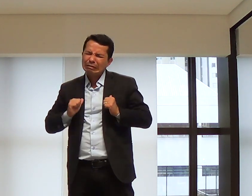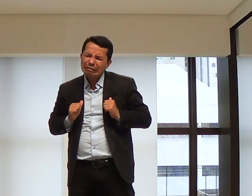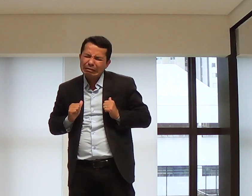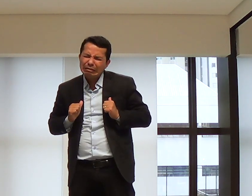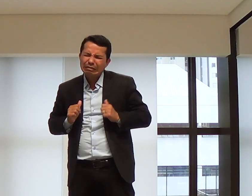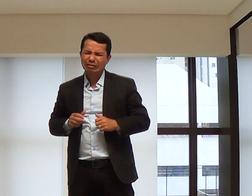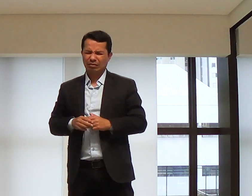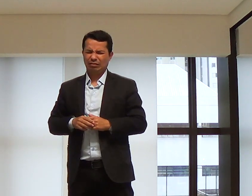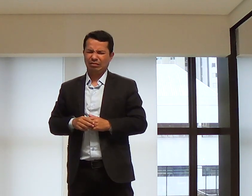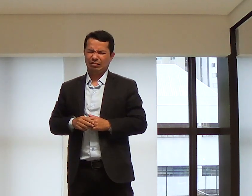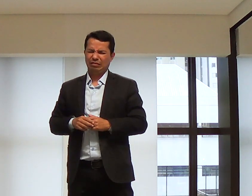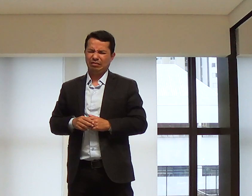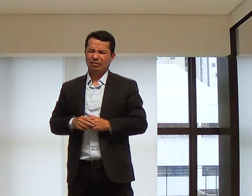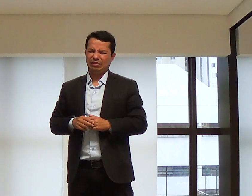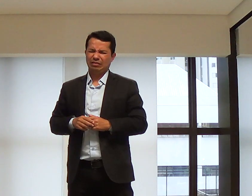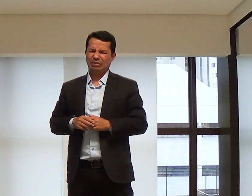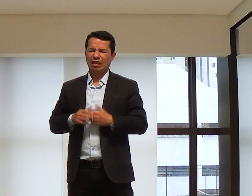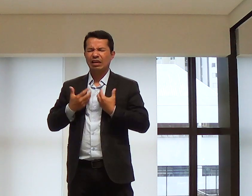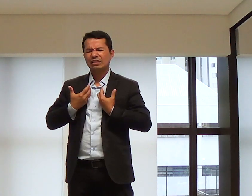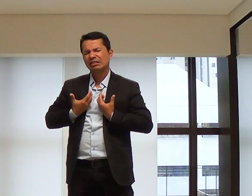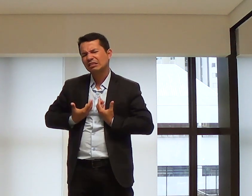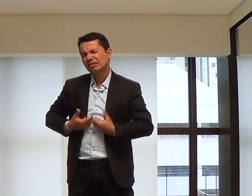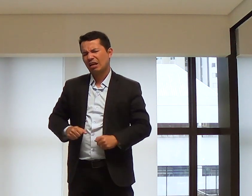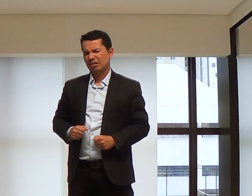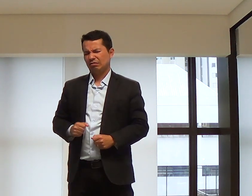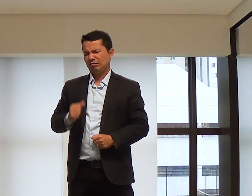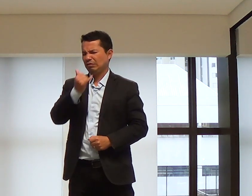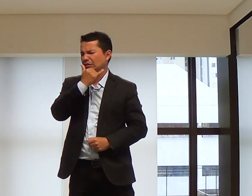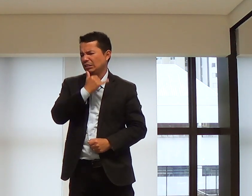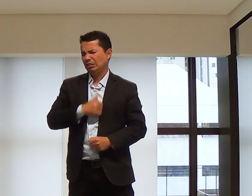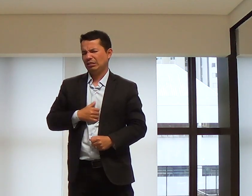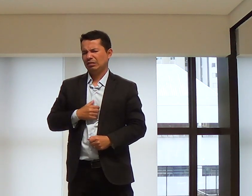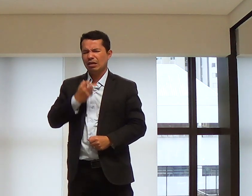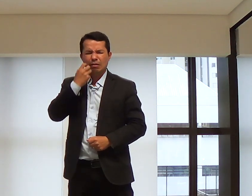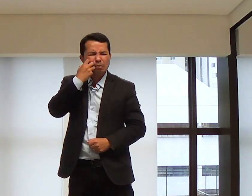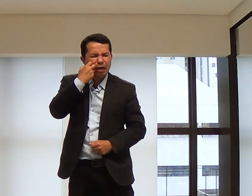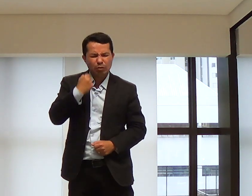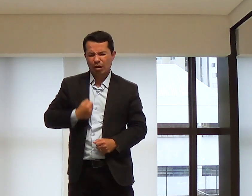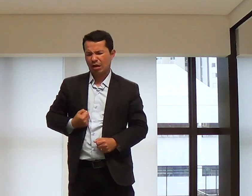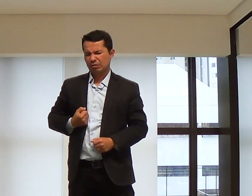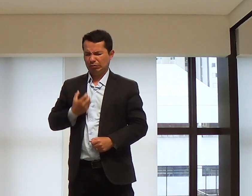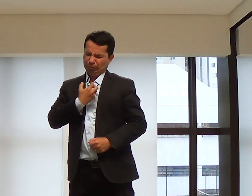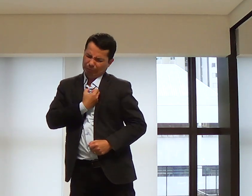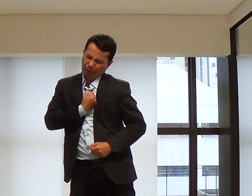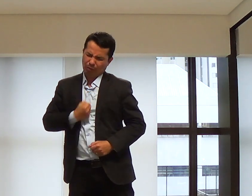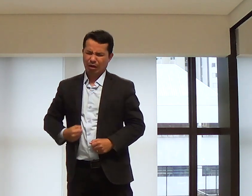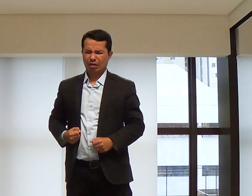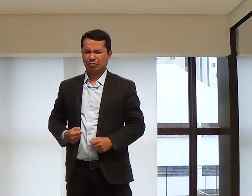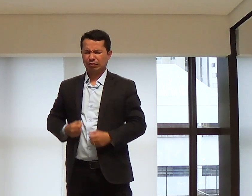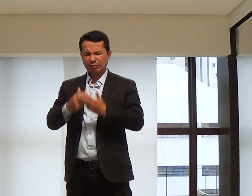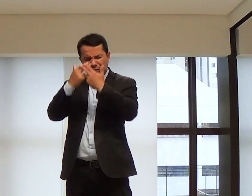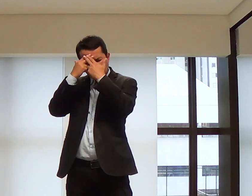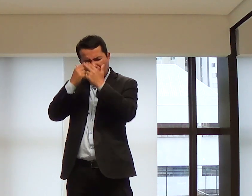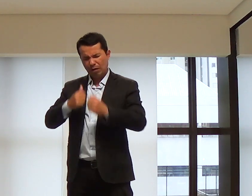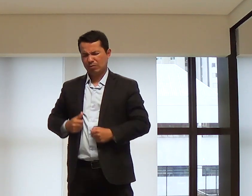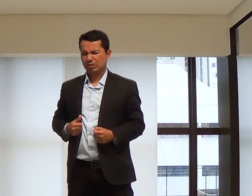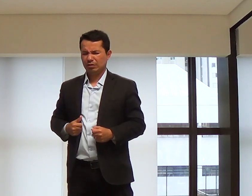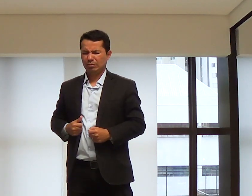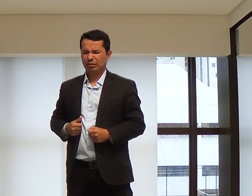muitas vezes nós nos acomodamos. Estamos cansados, tristes, magoados, cheios de